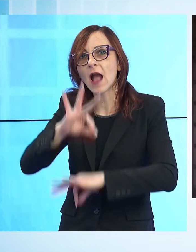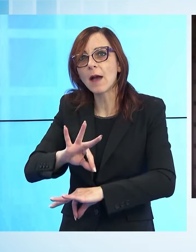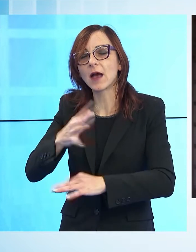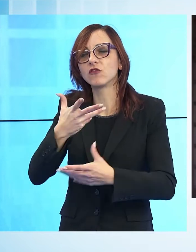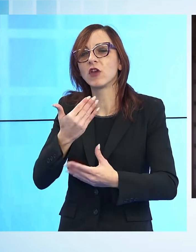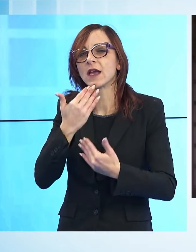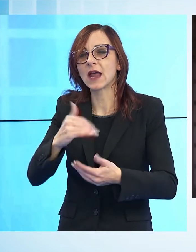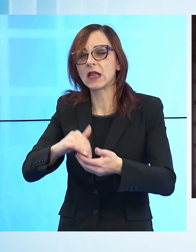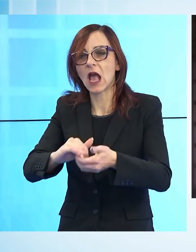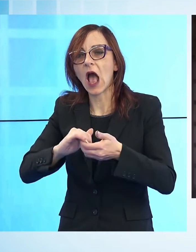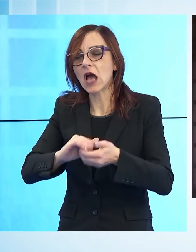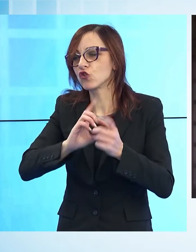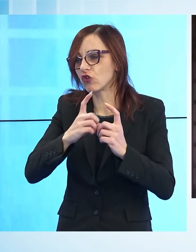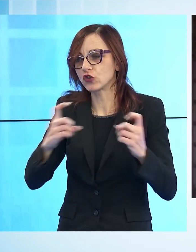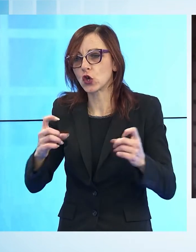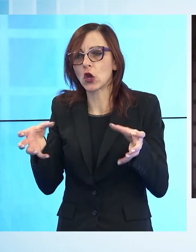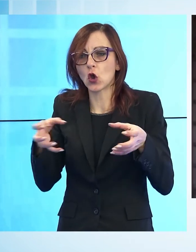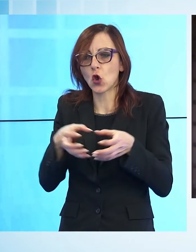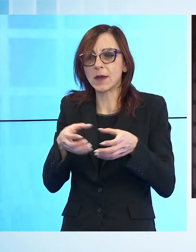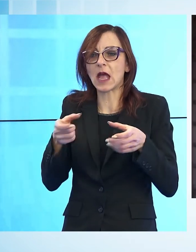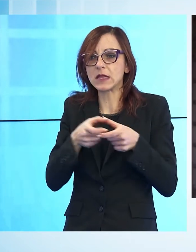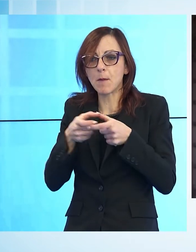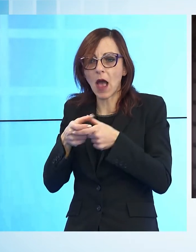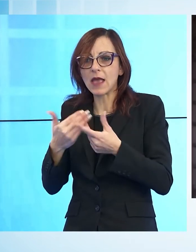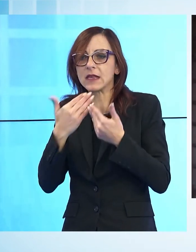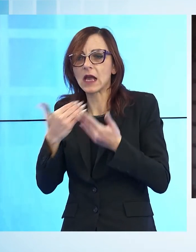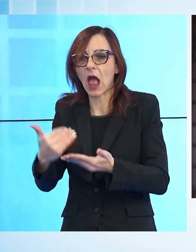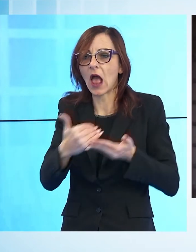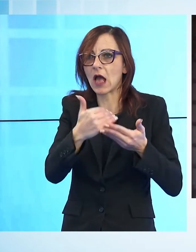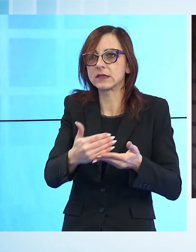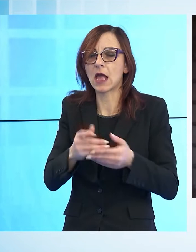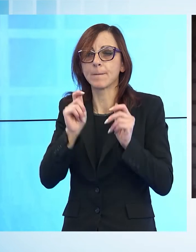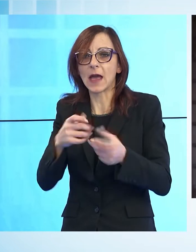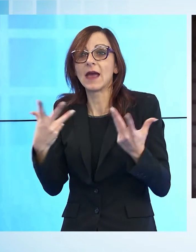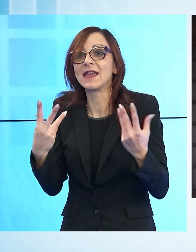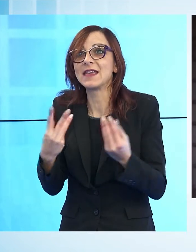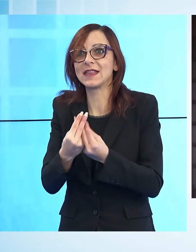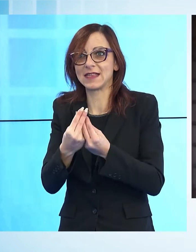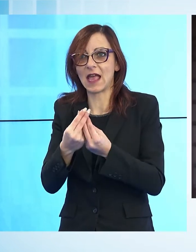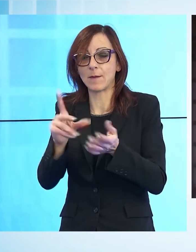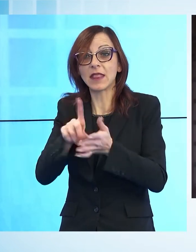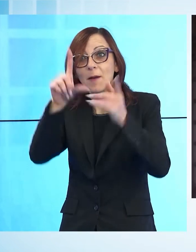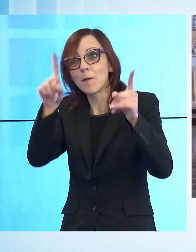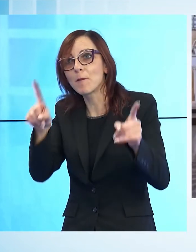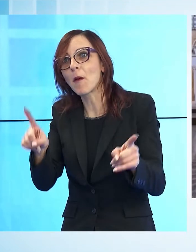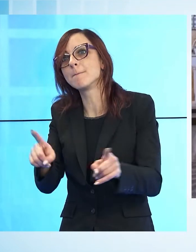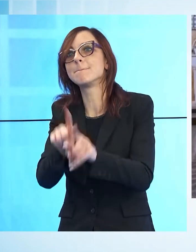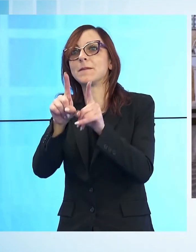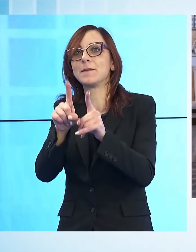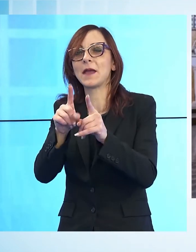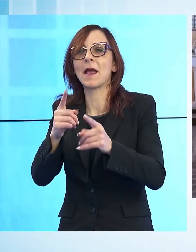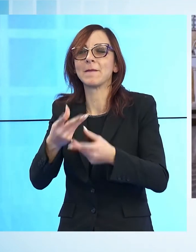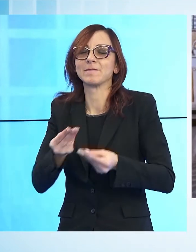associazioni e comitati paesani, di poter partire insieme in modo sincronizzato è una bella